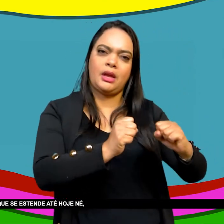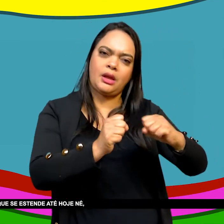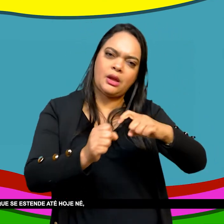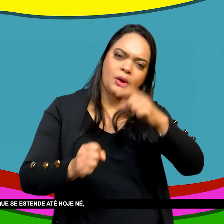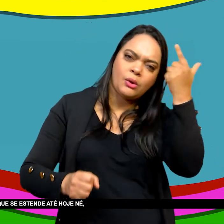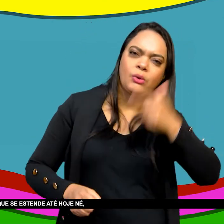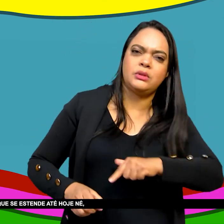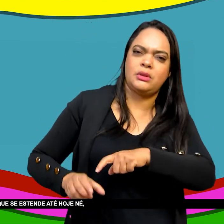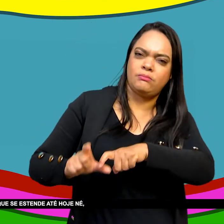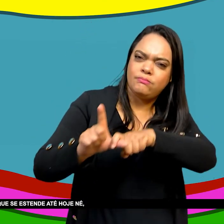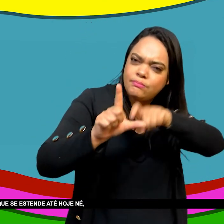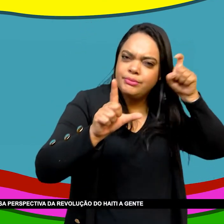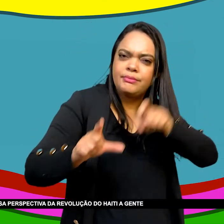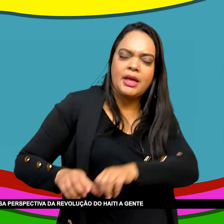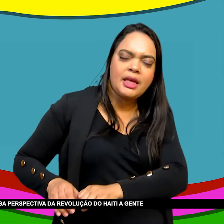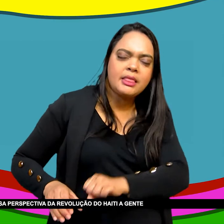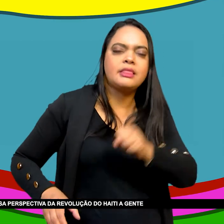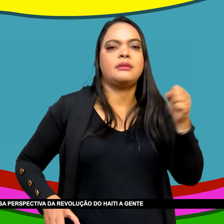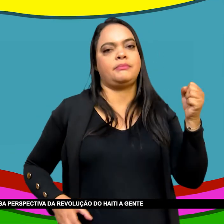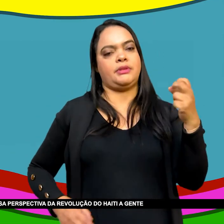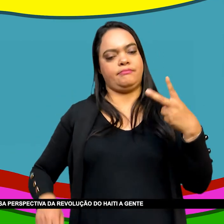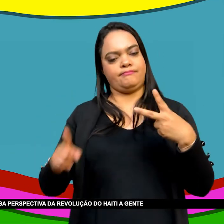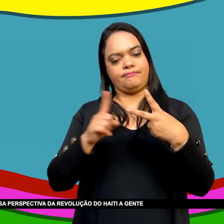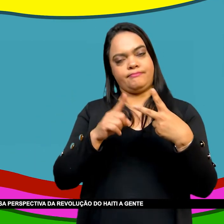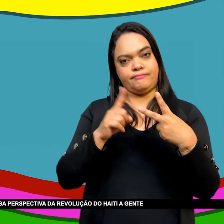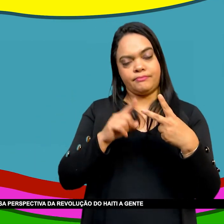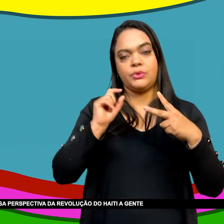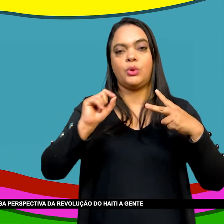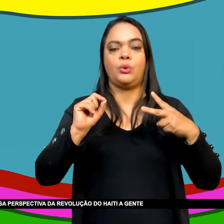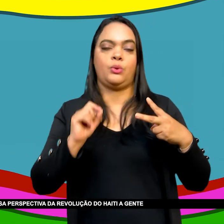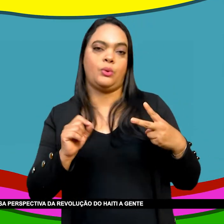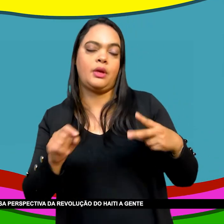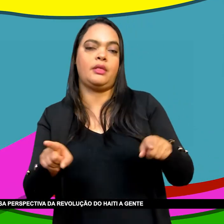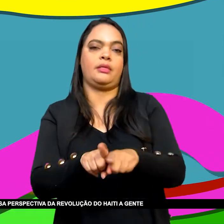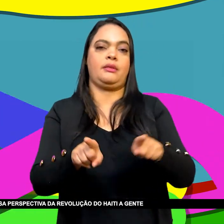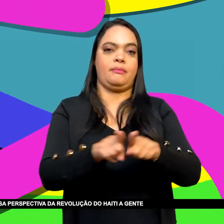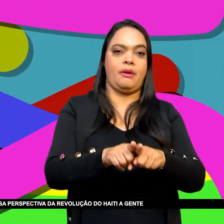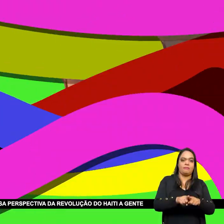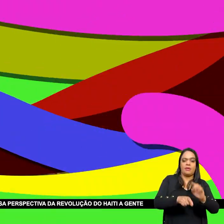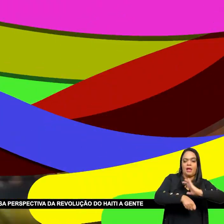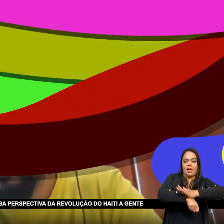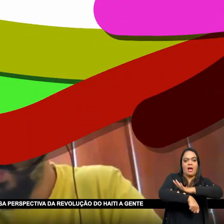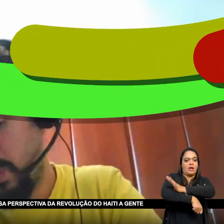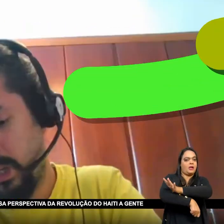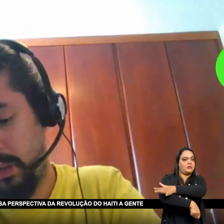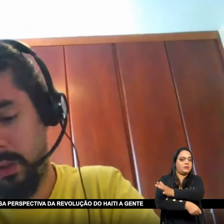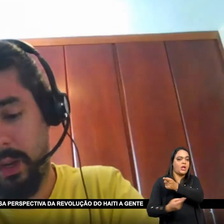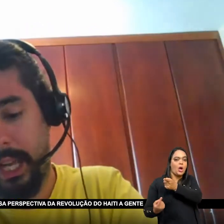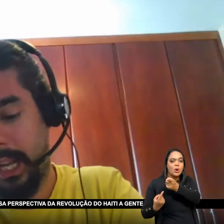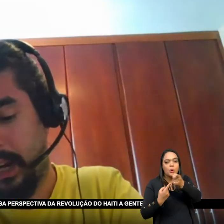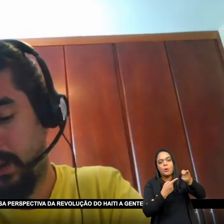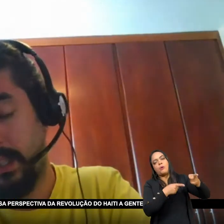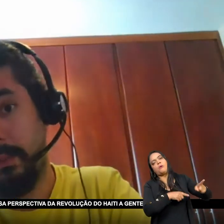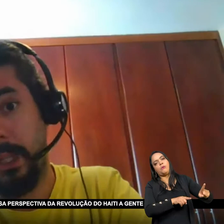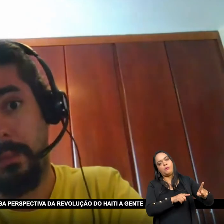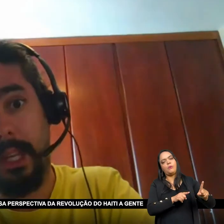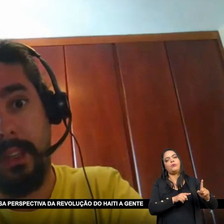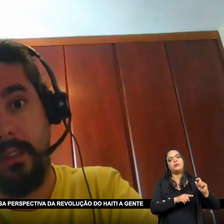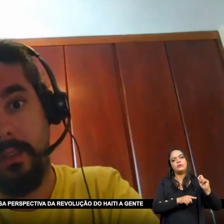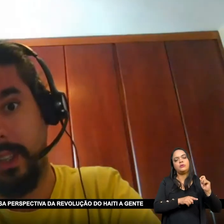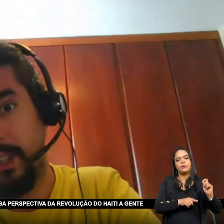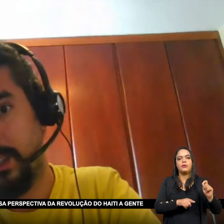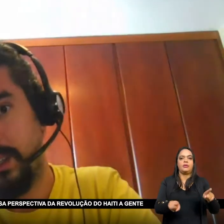se estende até hoje Se reproduz até hoje De algum modo É muito legal Essa